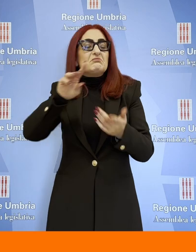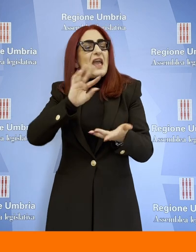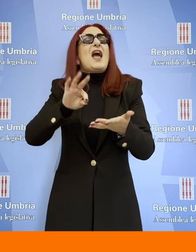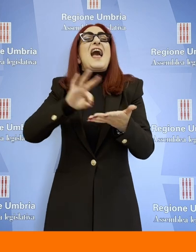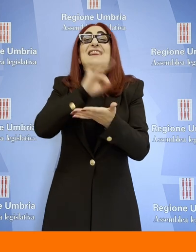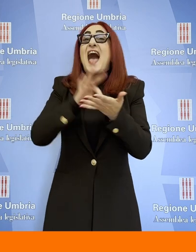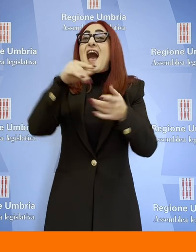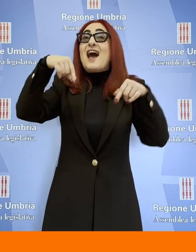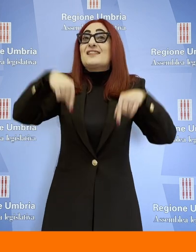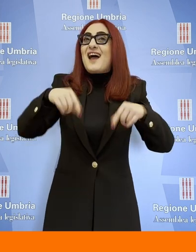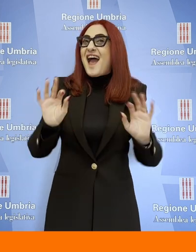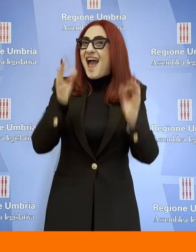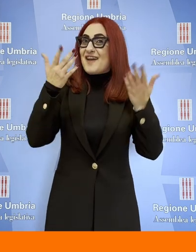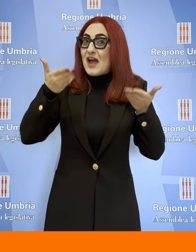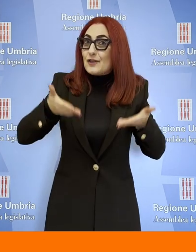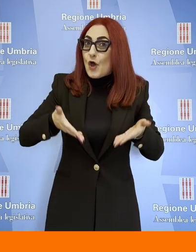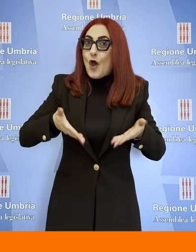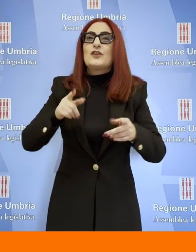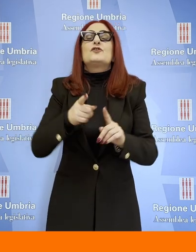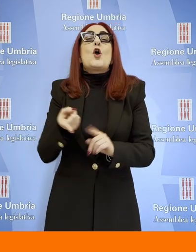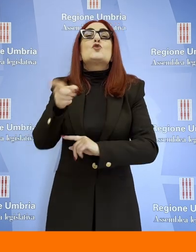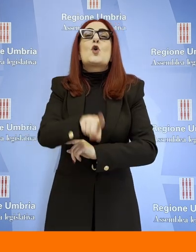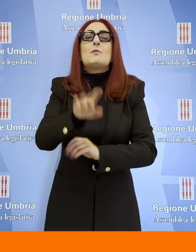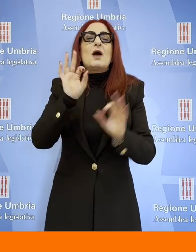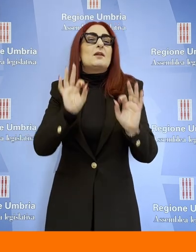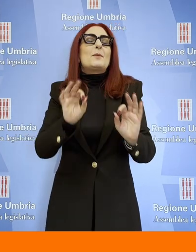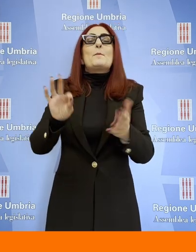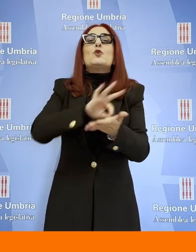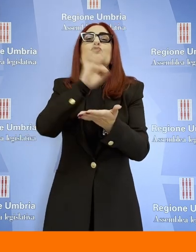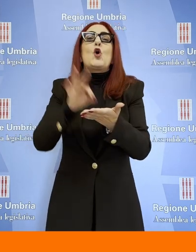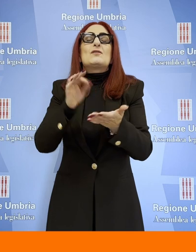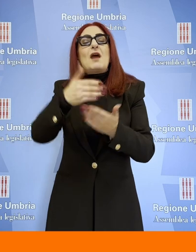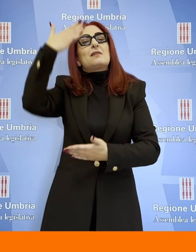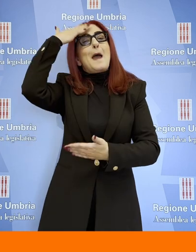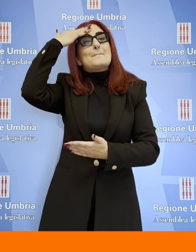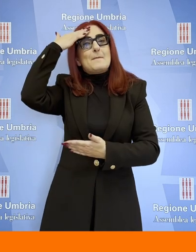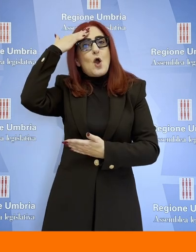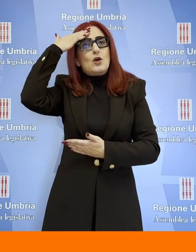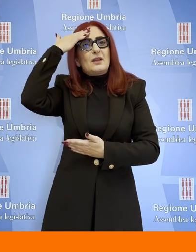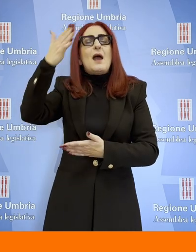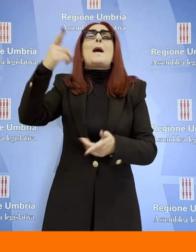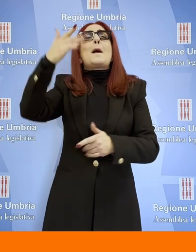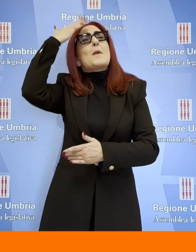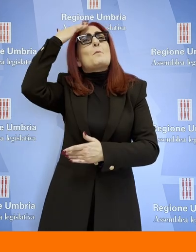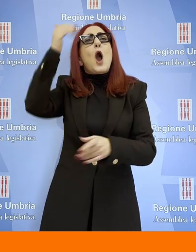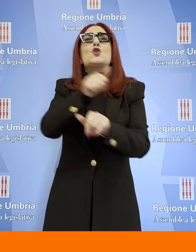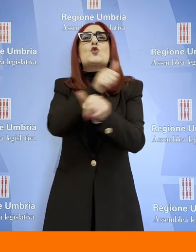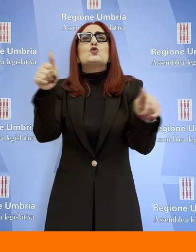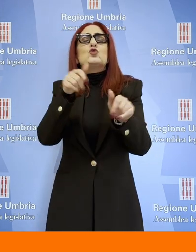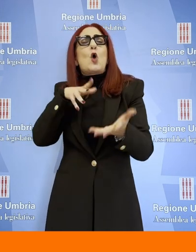giornata della memoria, la memoria non è solo dello glocausto, la memoria è della democrazia, la memoria